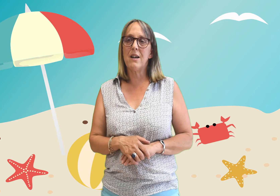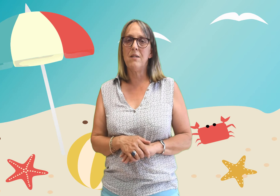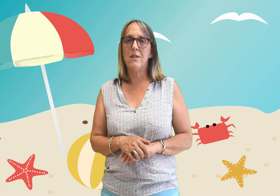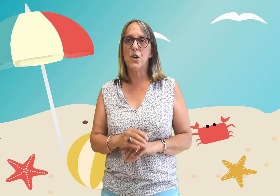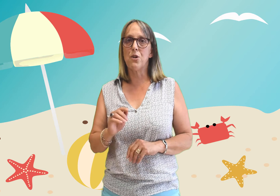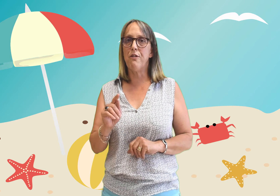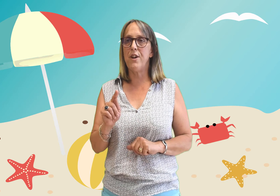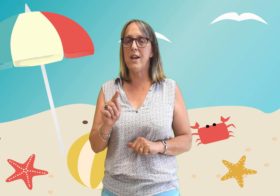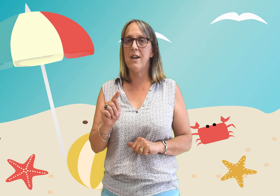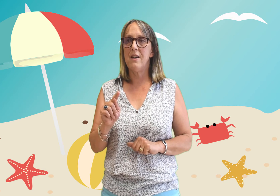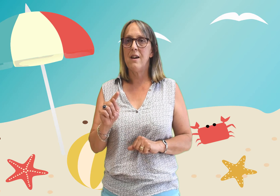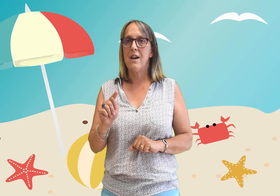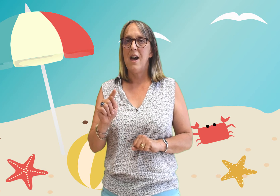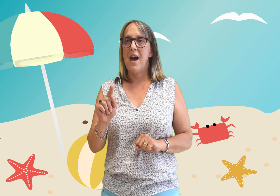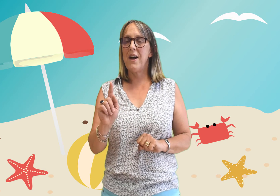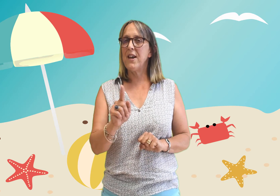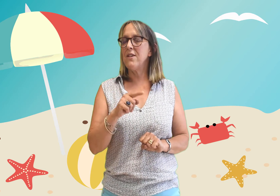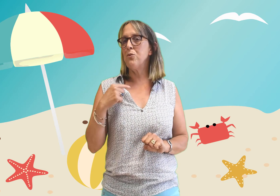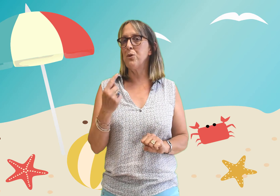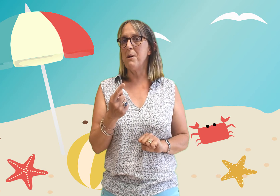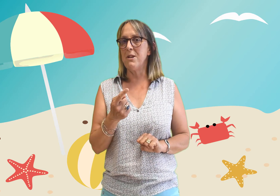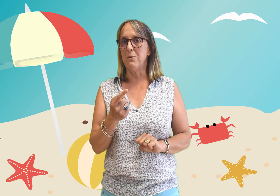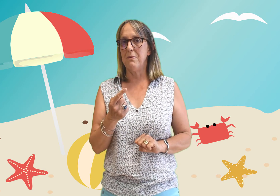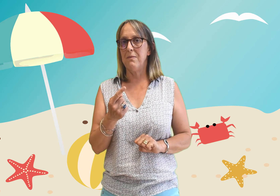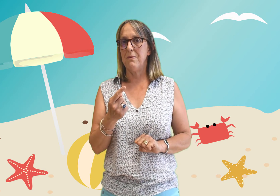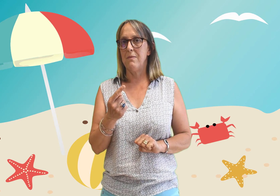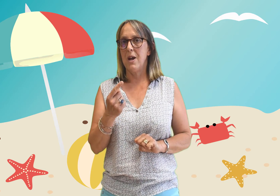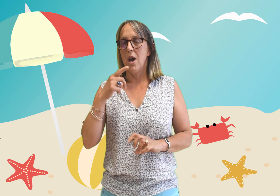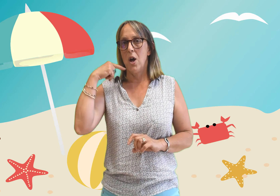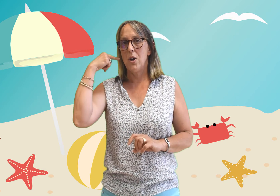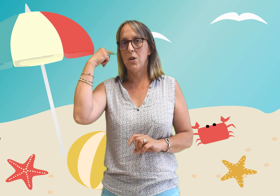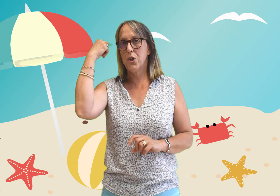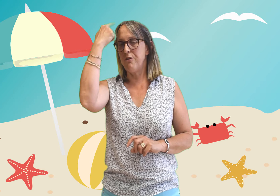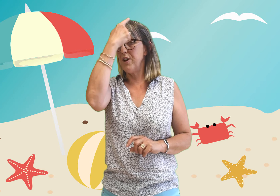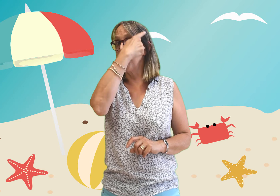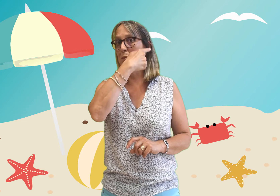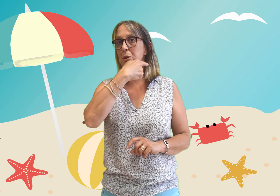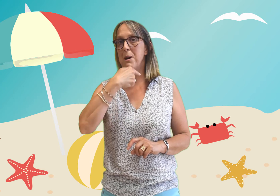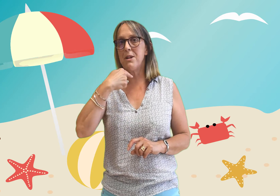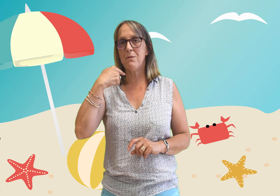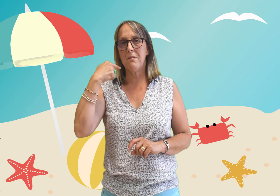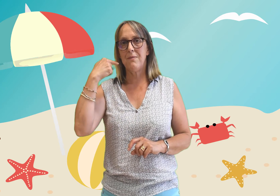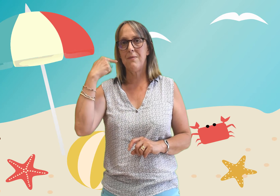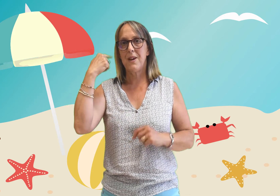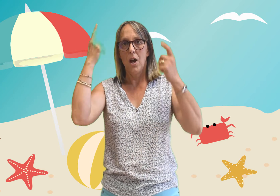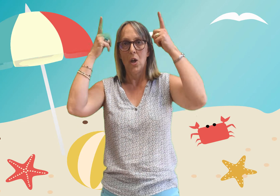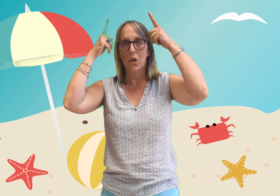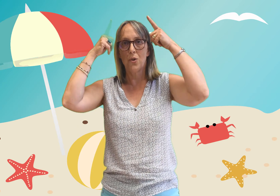je fais un dernier tour de ma maison je fais le tour de ma maison je